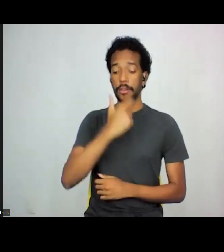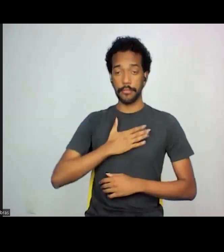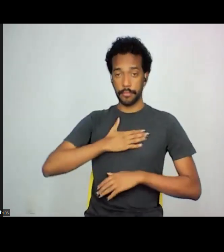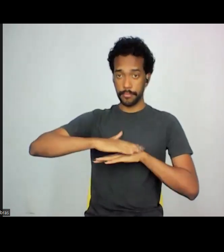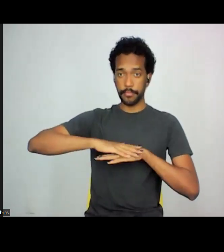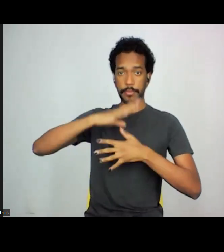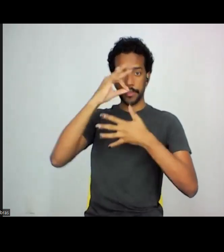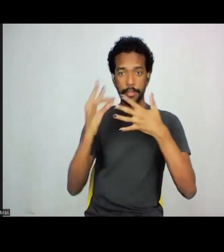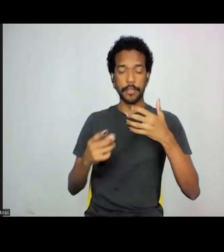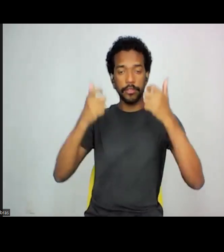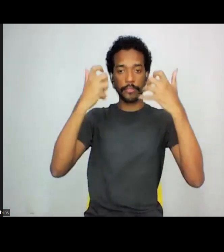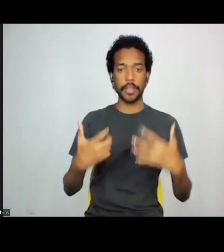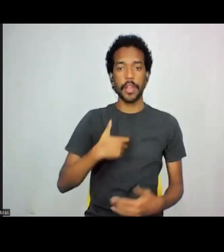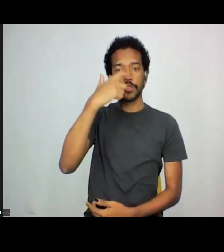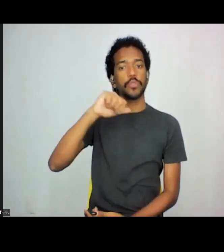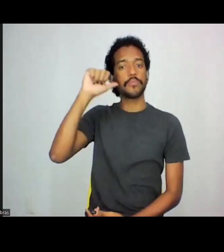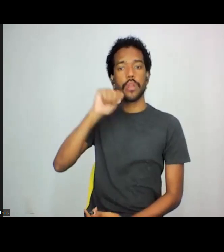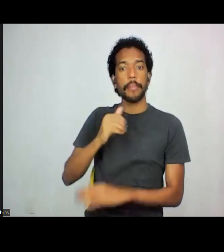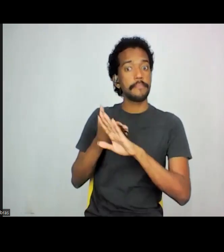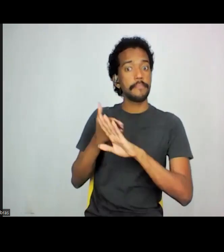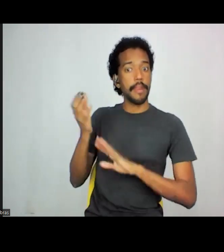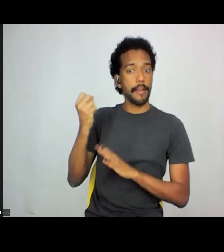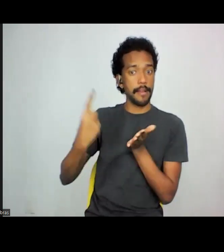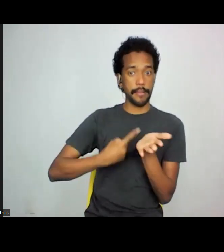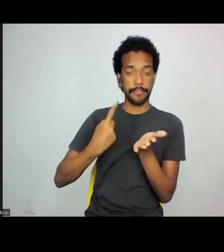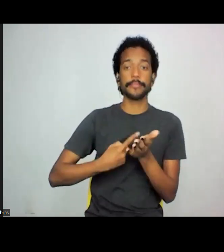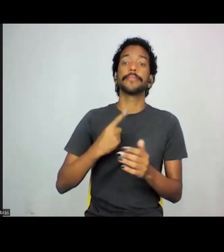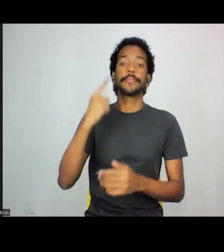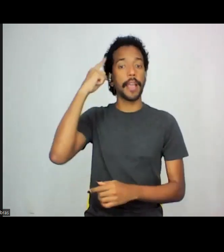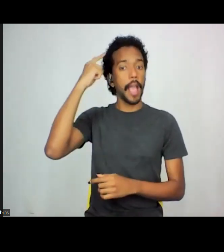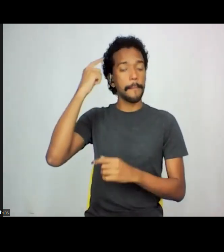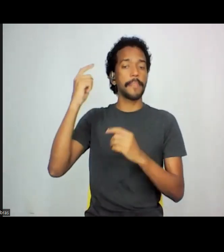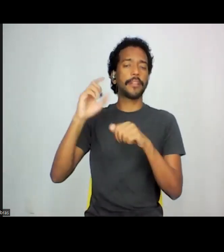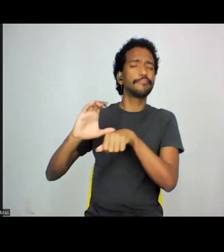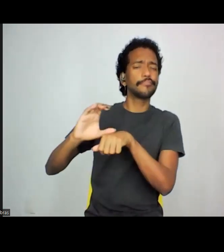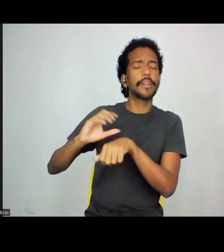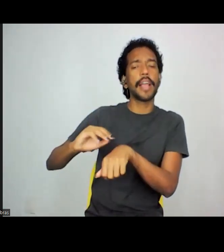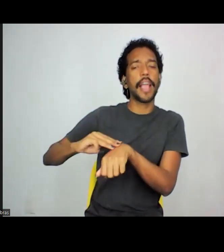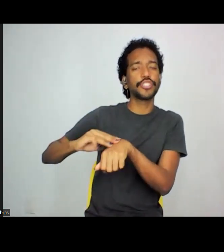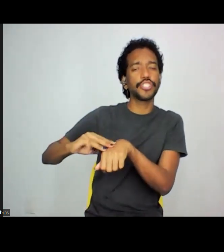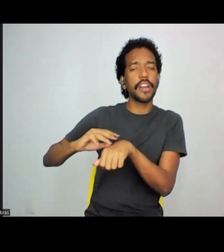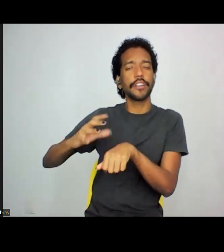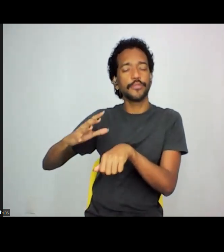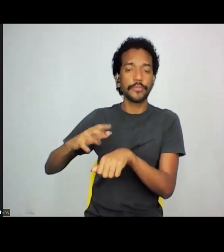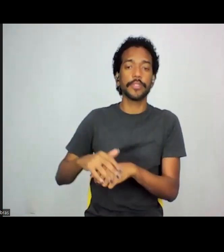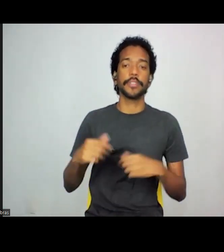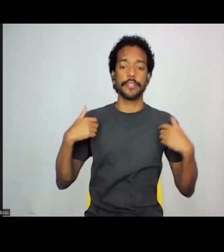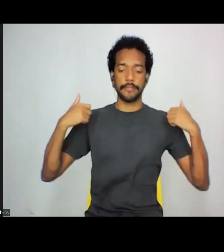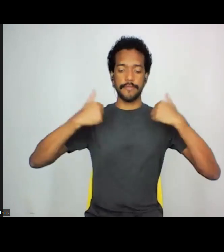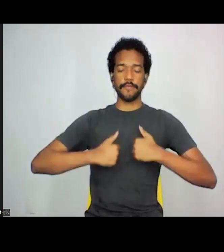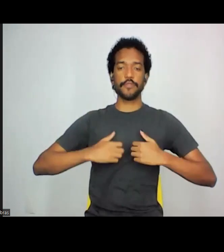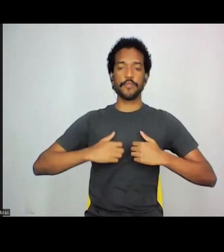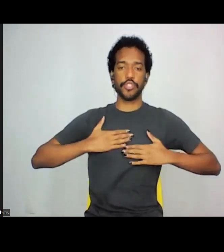Eu sou uma mulher branca, de cabelo castanho, estou vestindo um vestido preto com uma capa